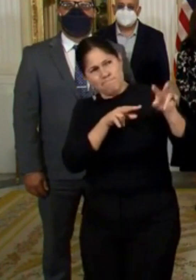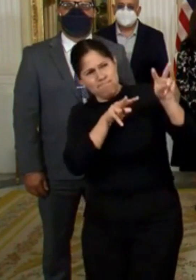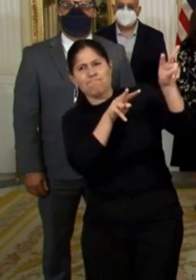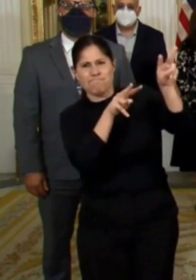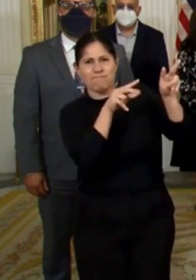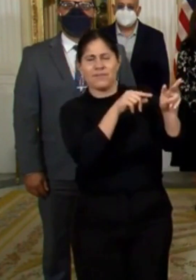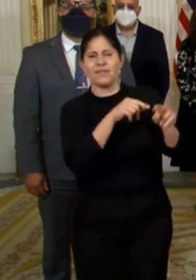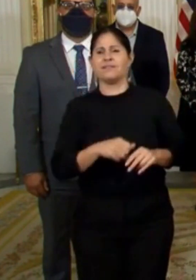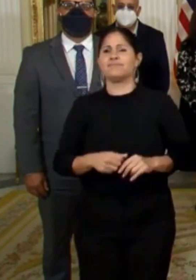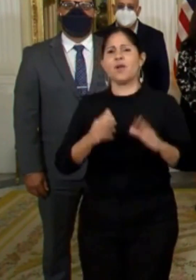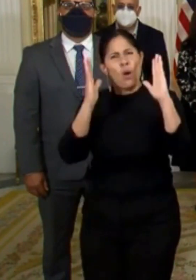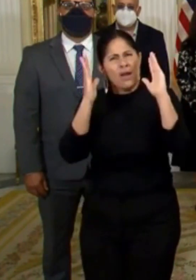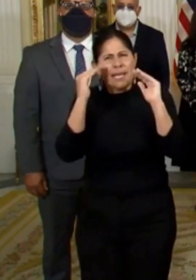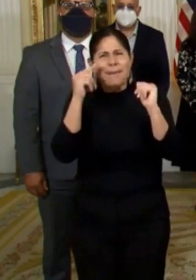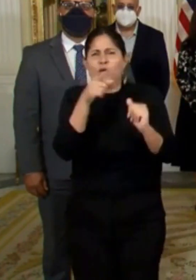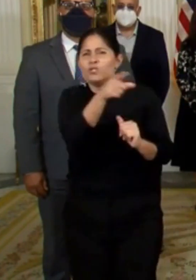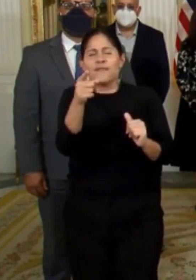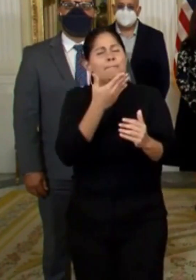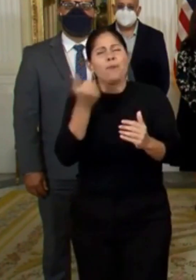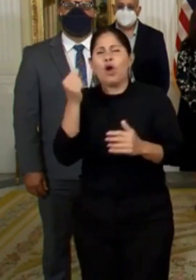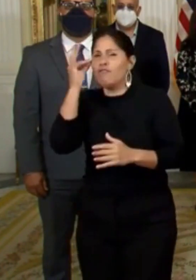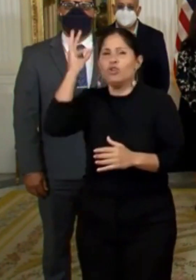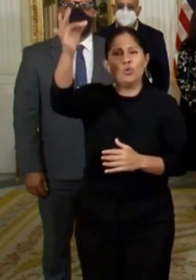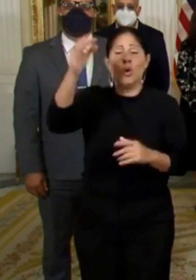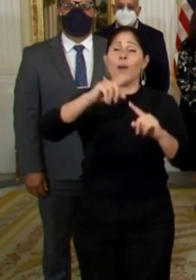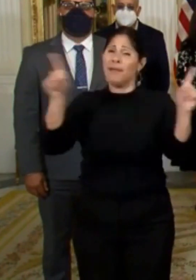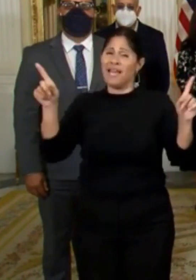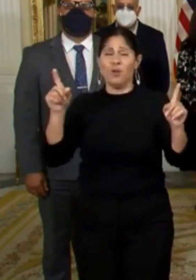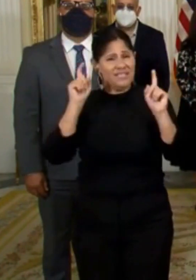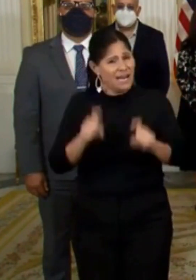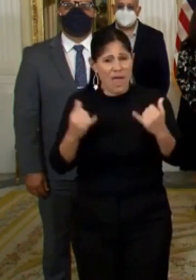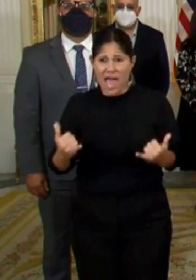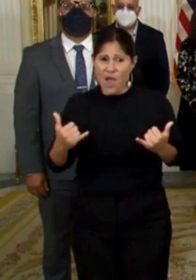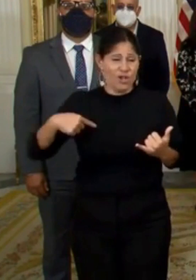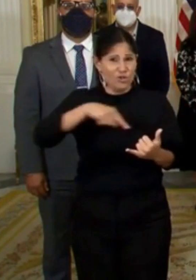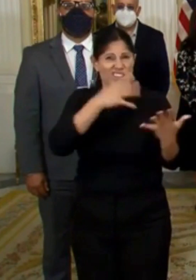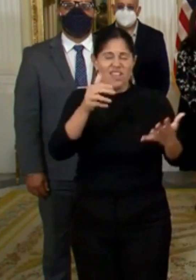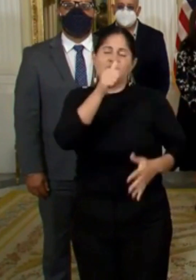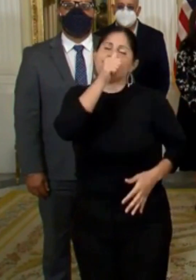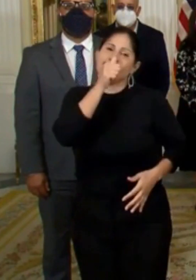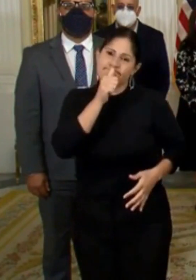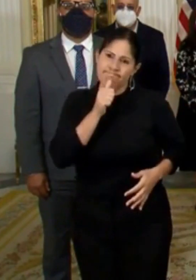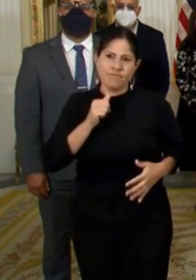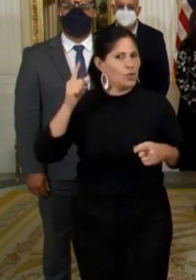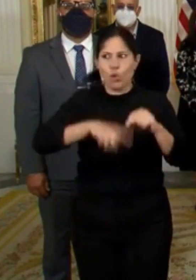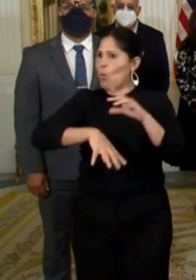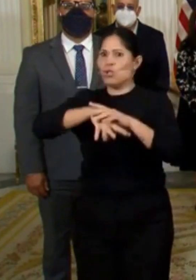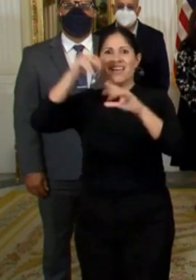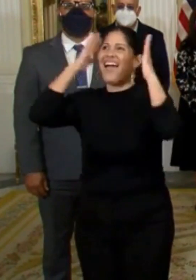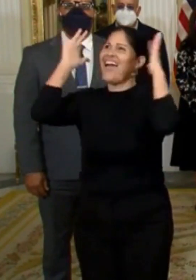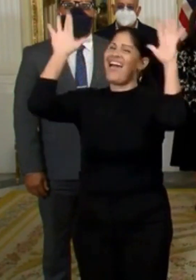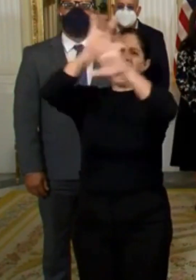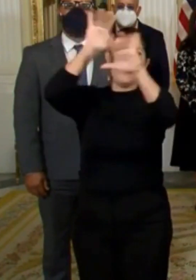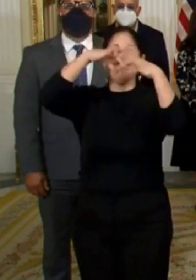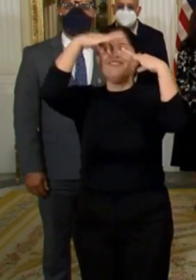en que vamos a tener un mejor futuro. Pero hay que resistir y no podemos salir corriendo a la calle en una avalancha porque